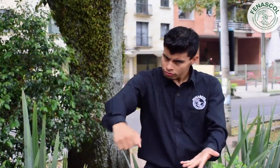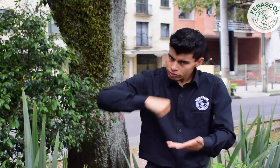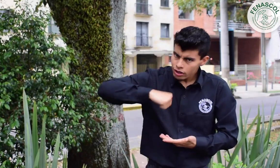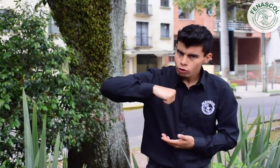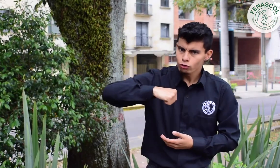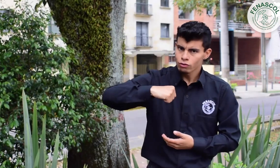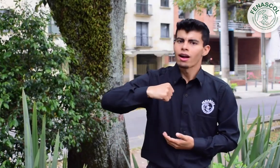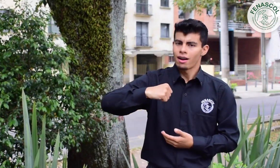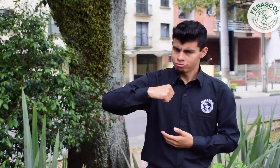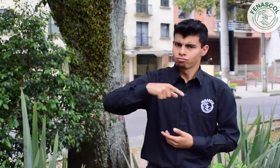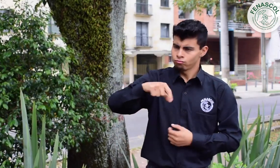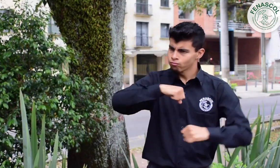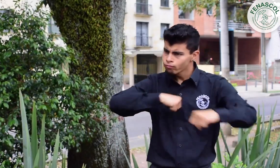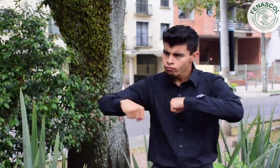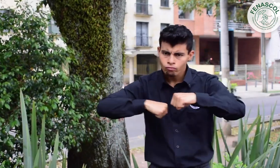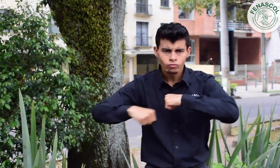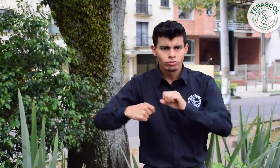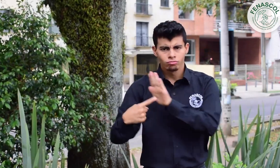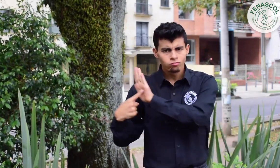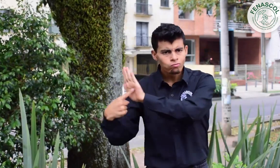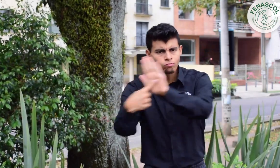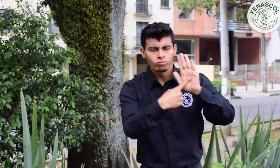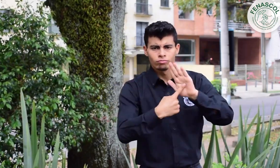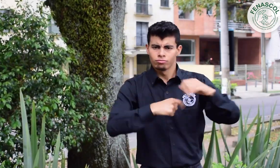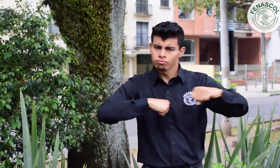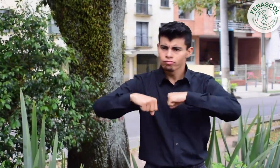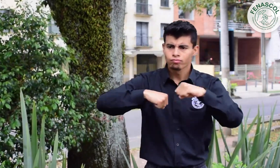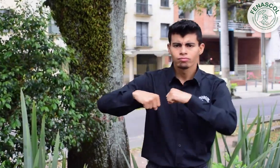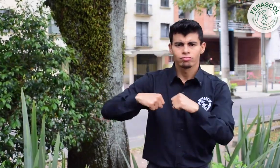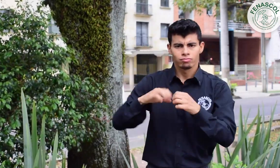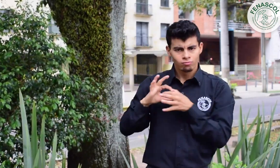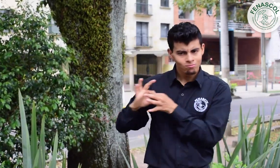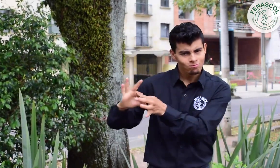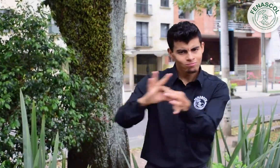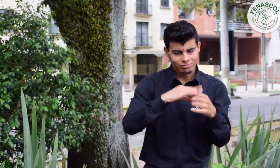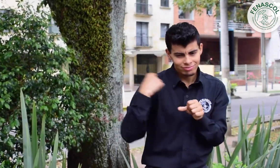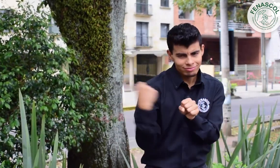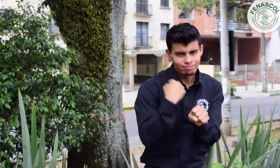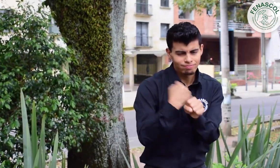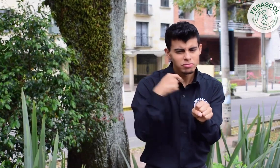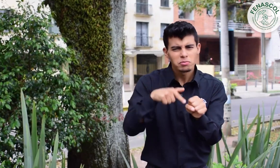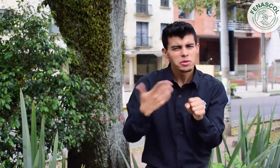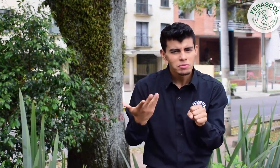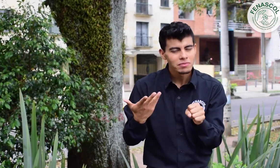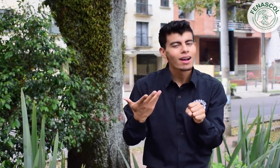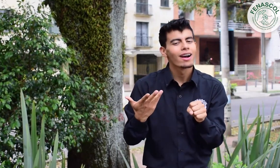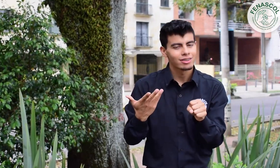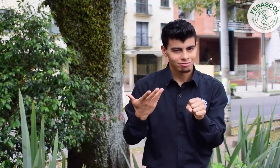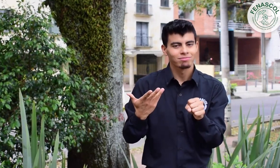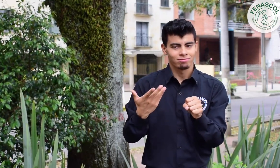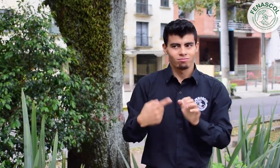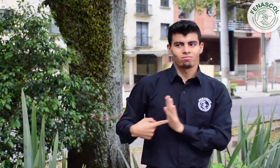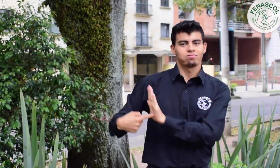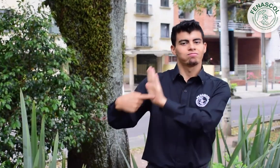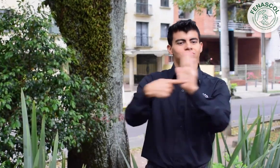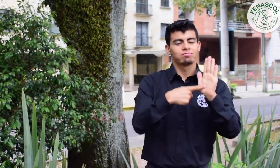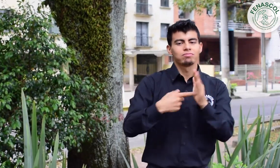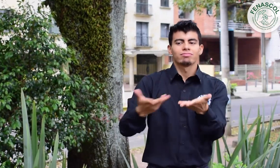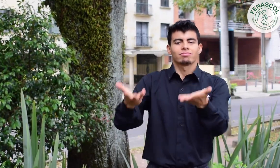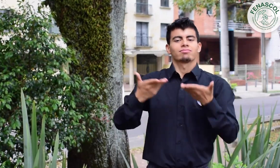esto no es lo mejor. Tanto las personas sordas como las personas con discapacidad pueden gestionar por sus derechos, y en un